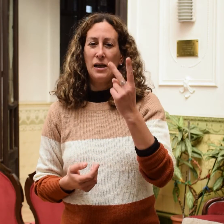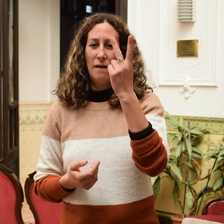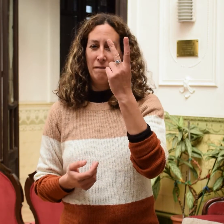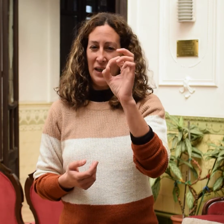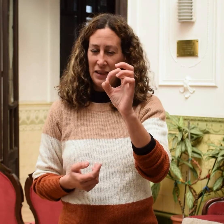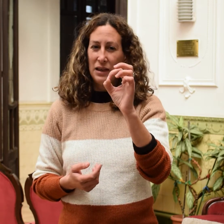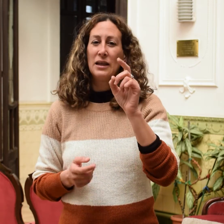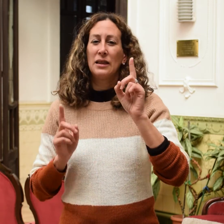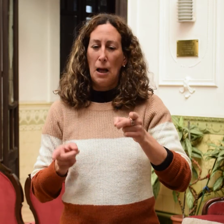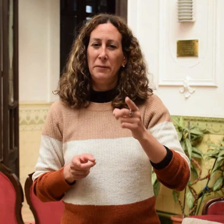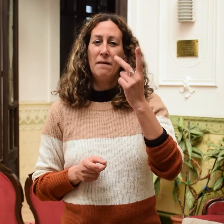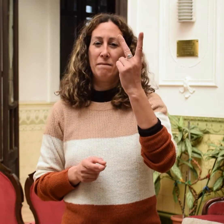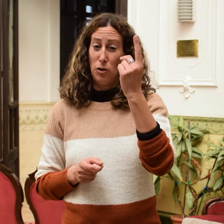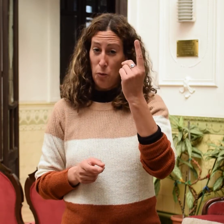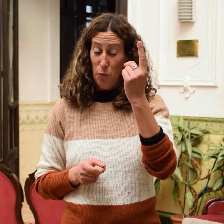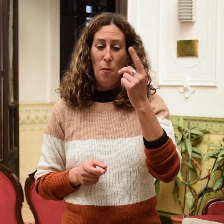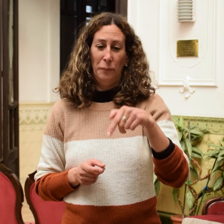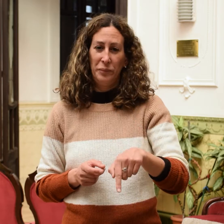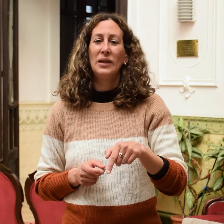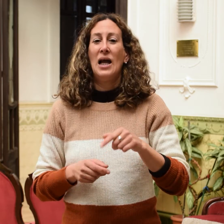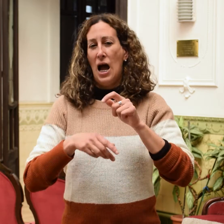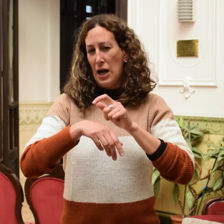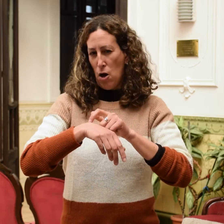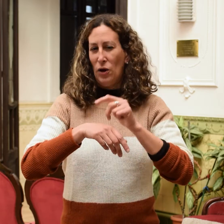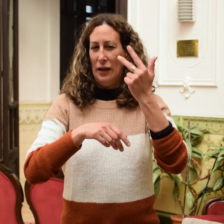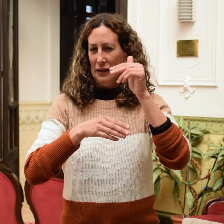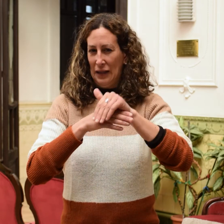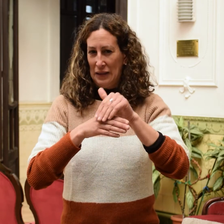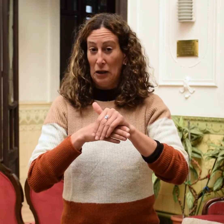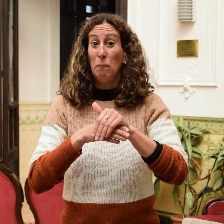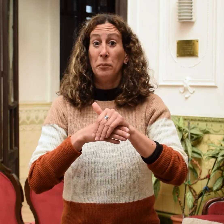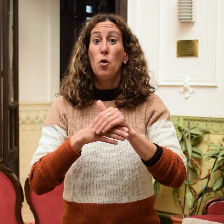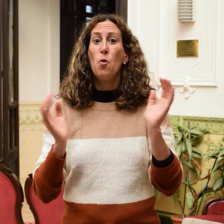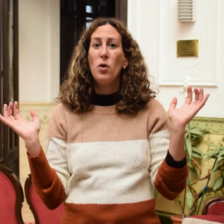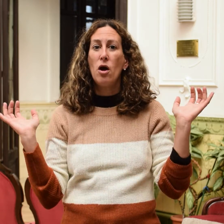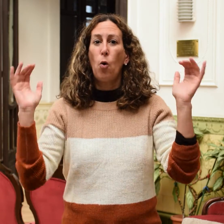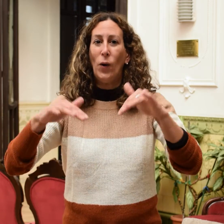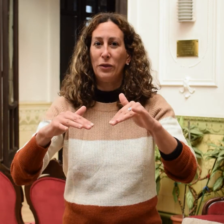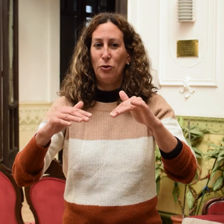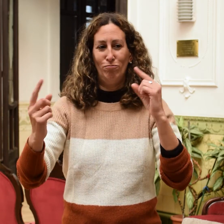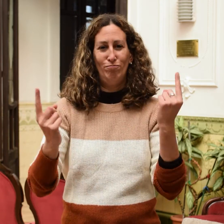21 de septiembre a las 3 de la tarde por motivo de la conmemoración